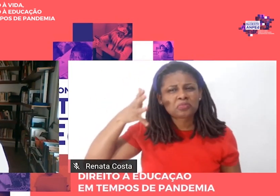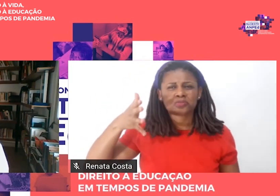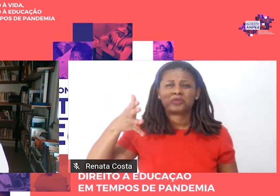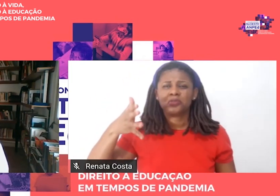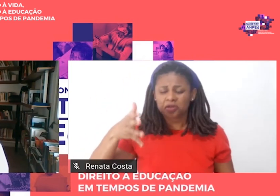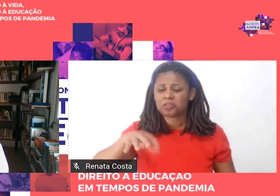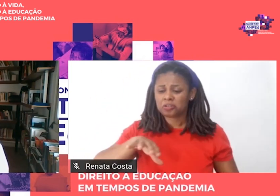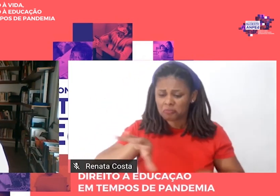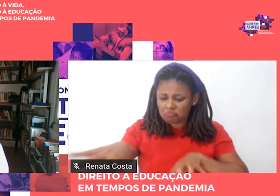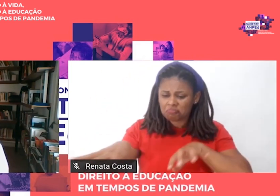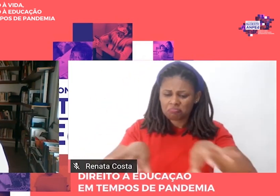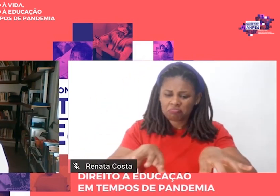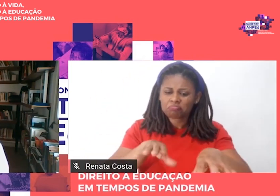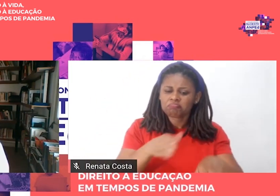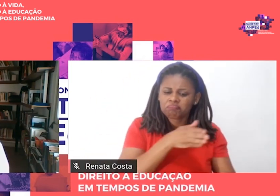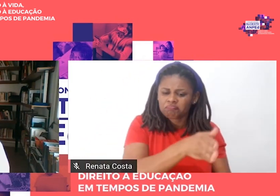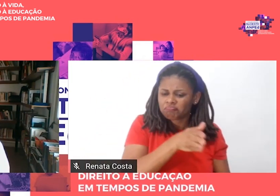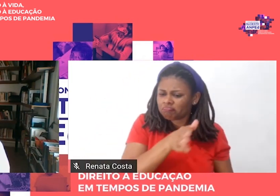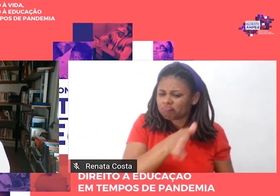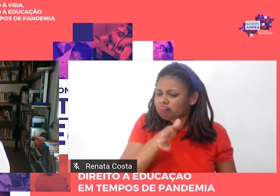auditórios da universidade.